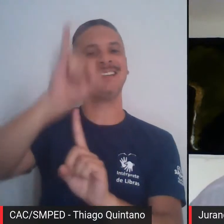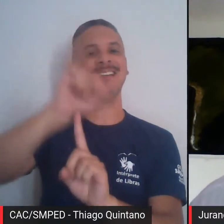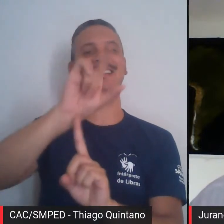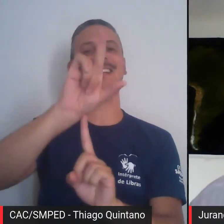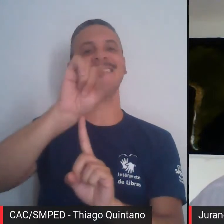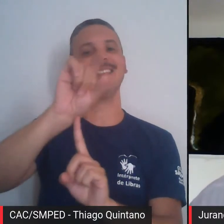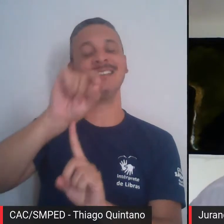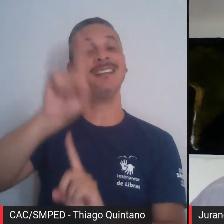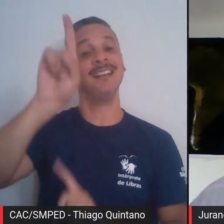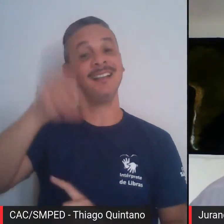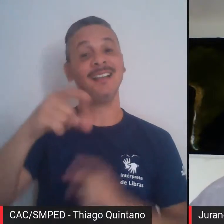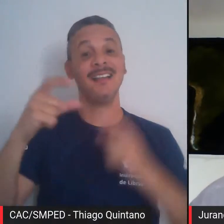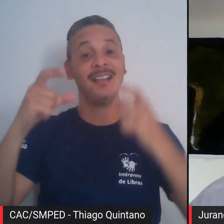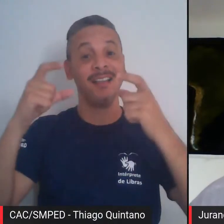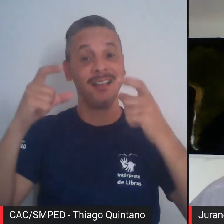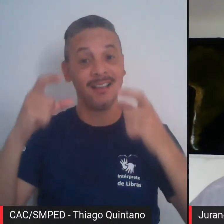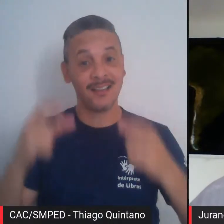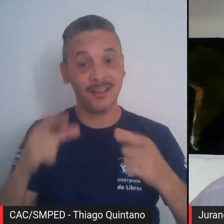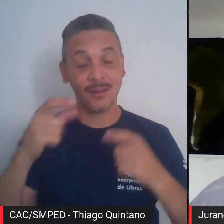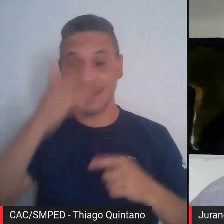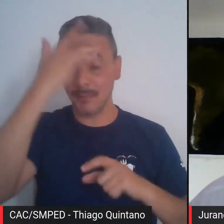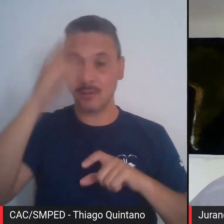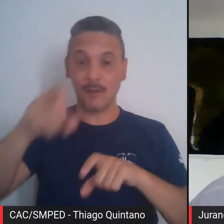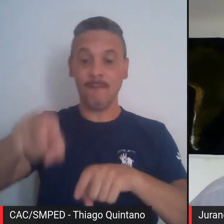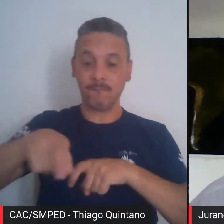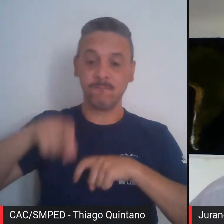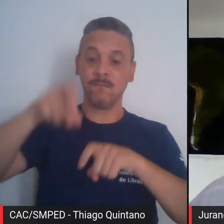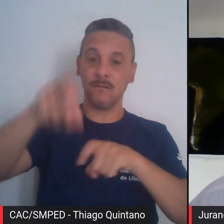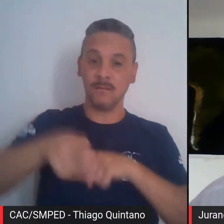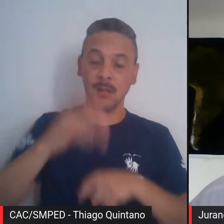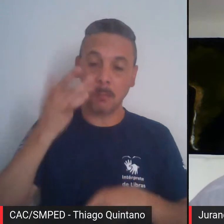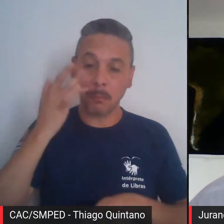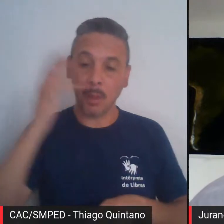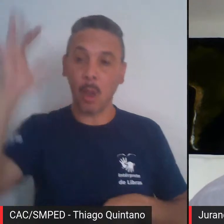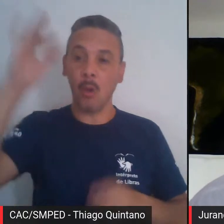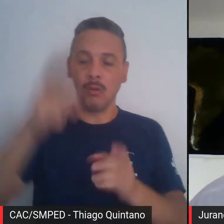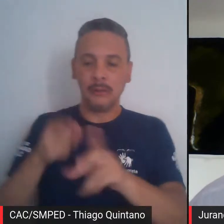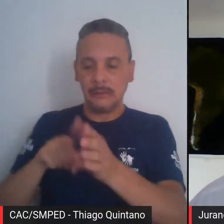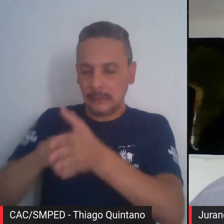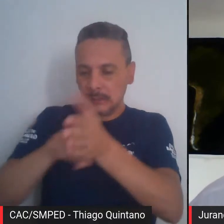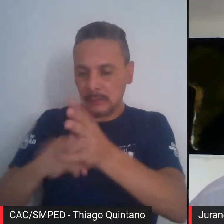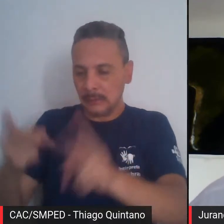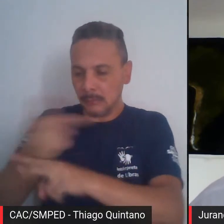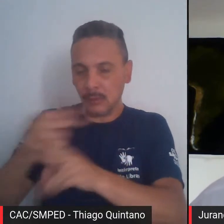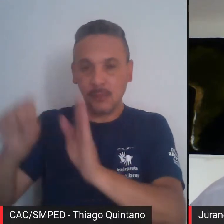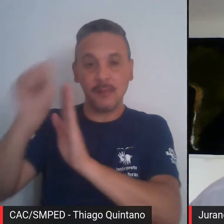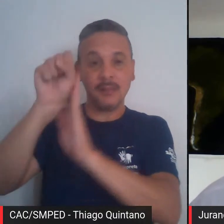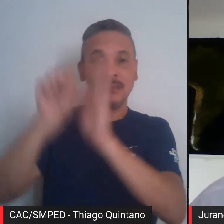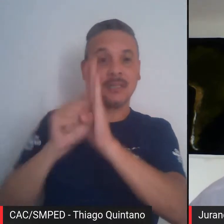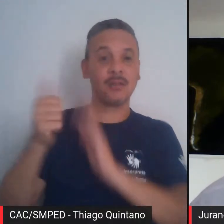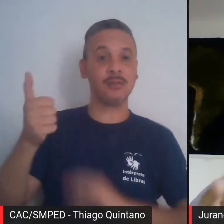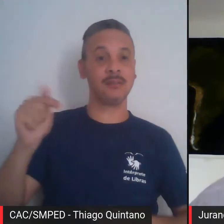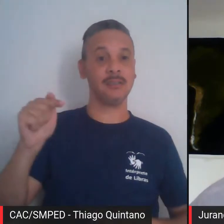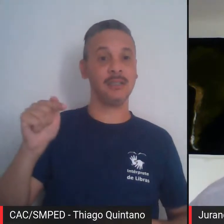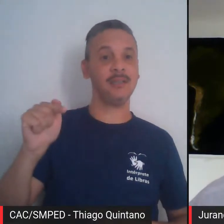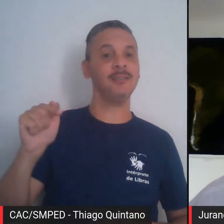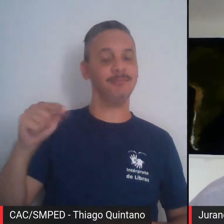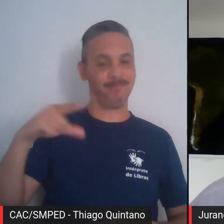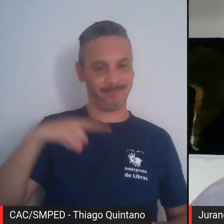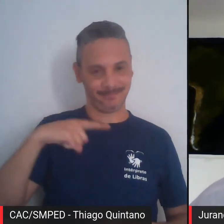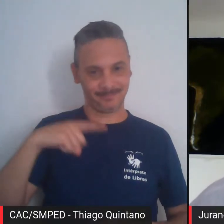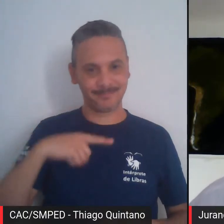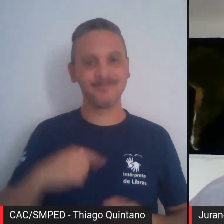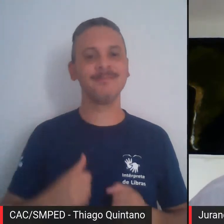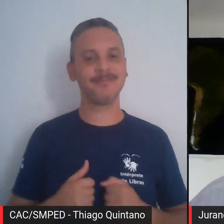garimpo de ouro, lá no século 17, 16, não me lembro agora,